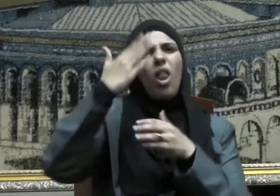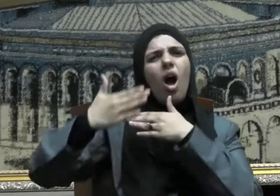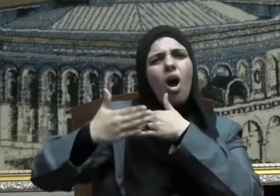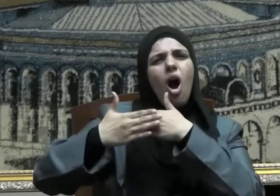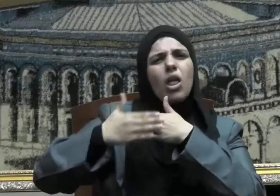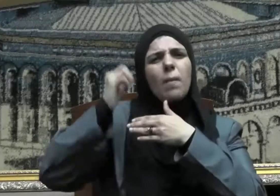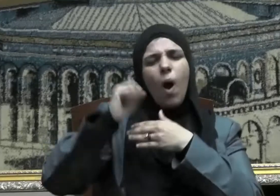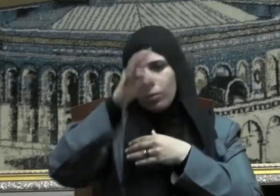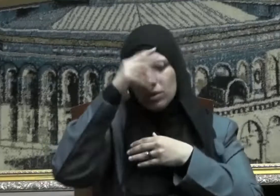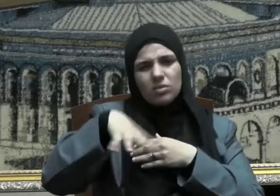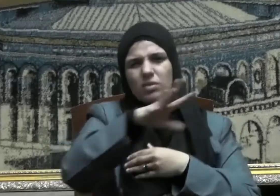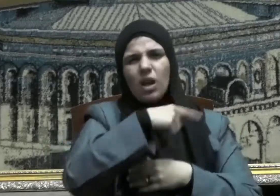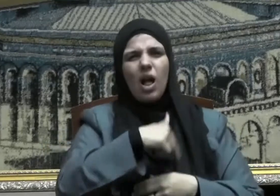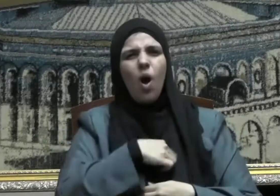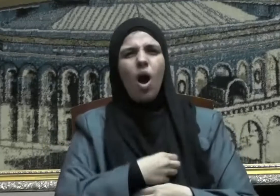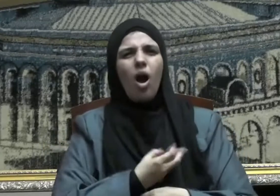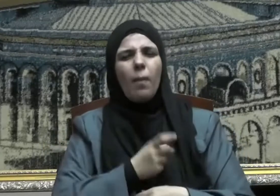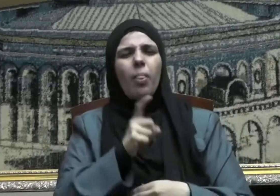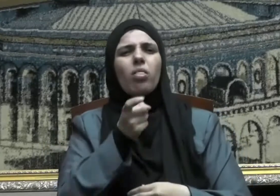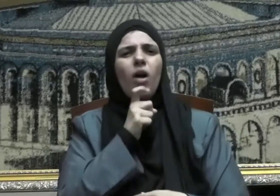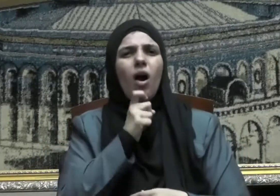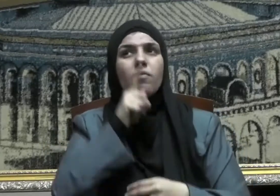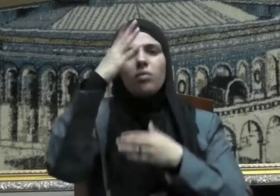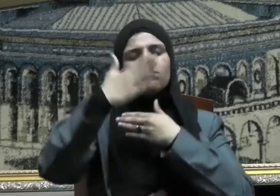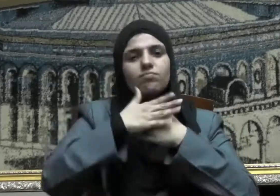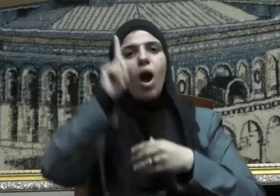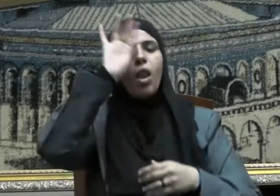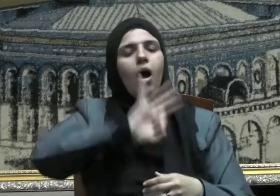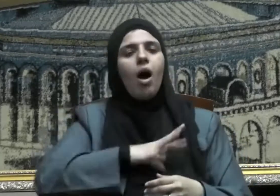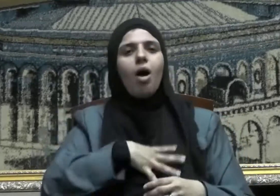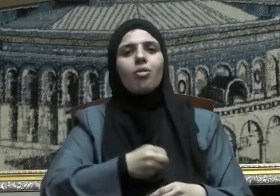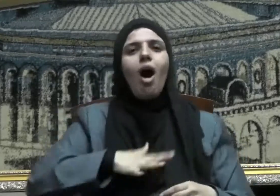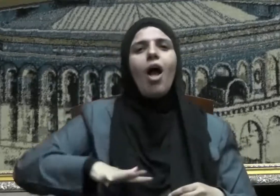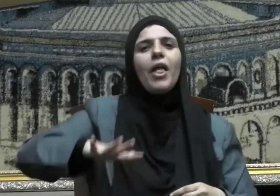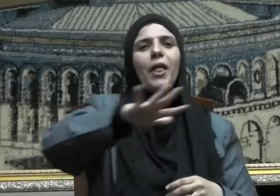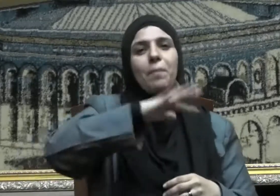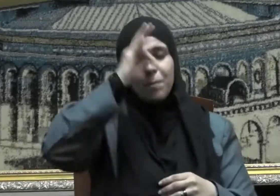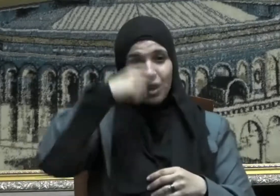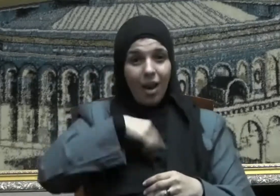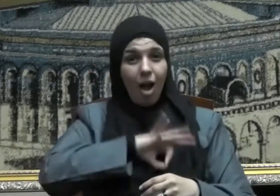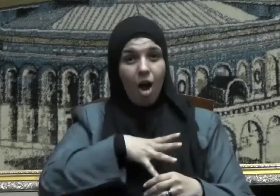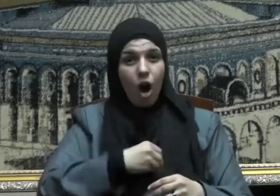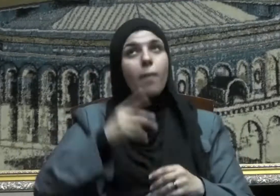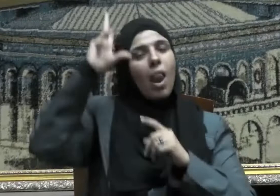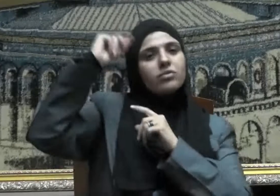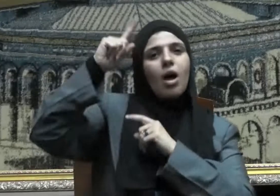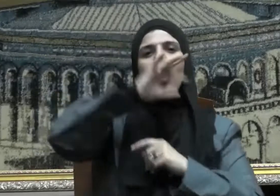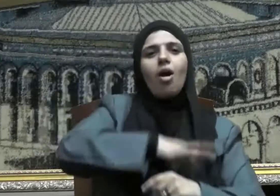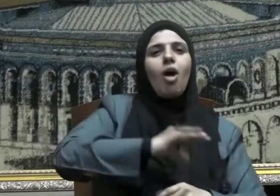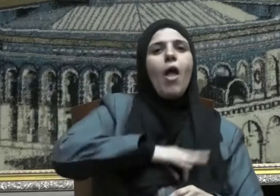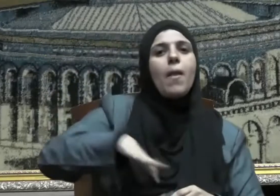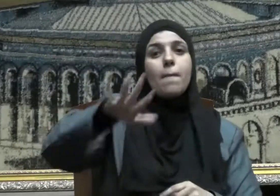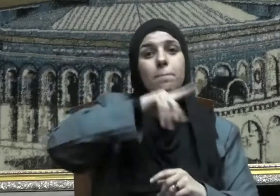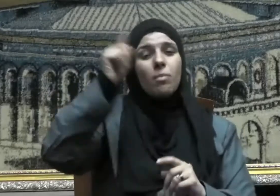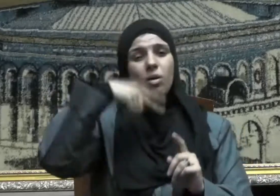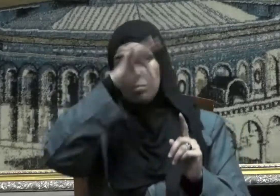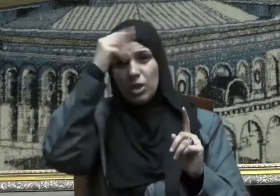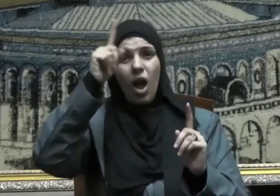تعالى قريب من المنكسرة قلوبهم رحيم بمن يرحم عباده لا